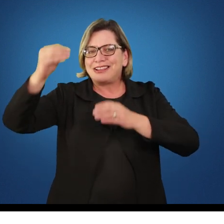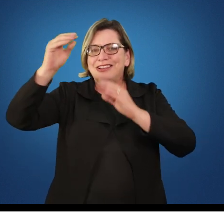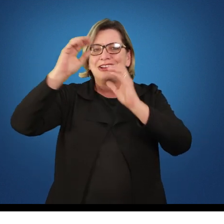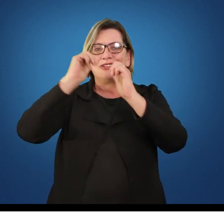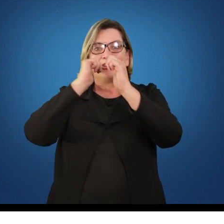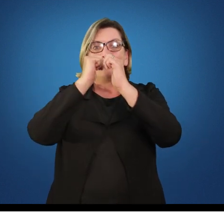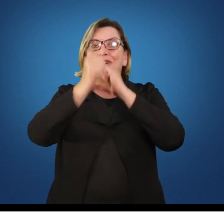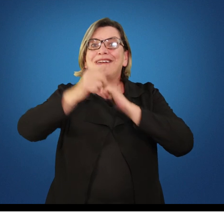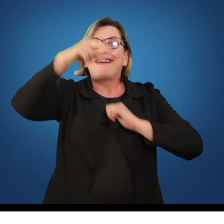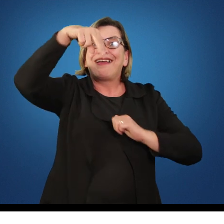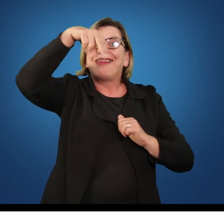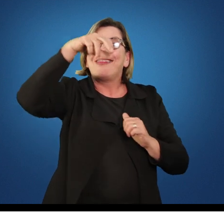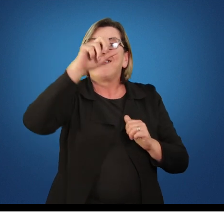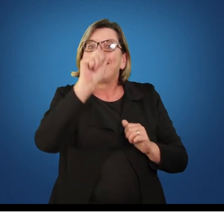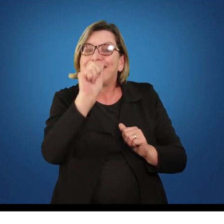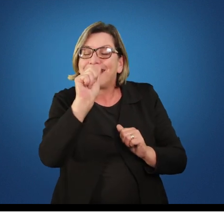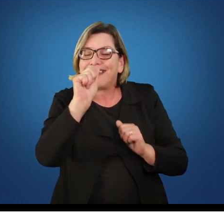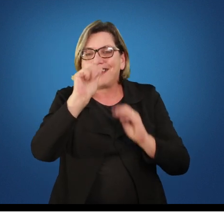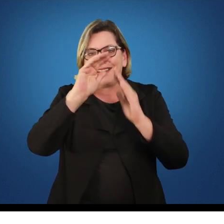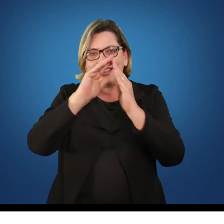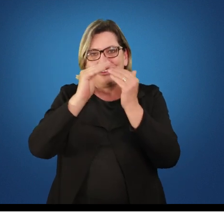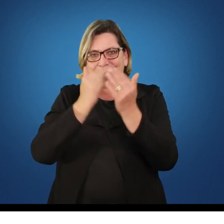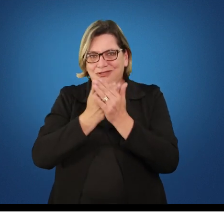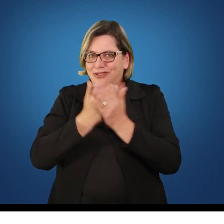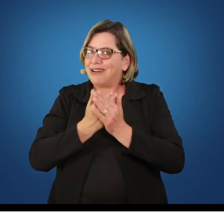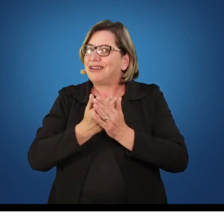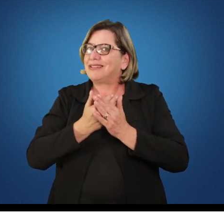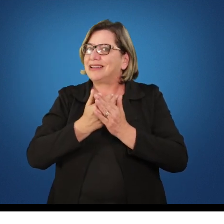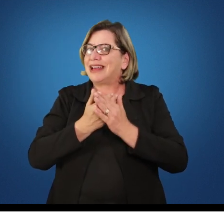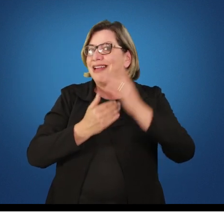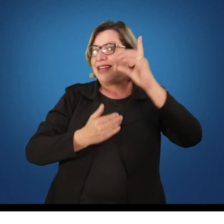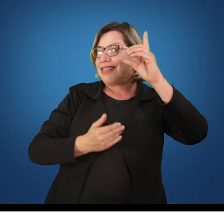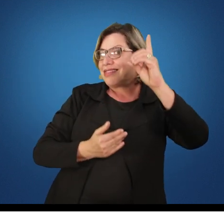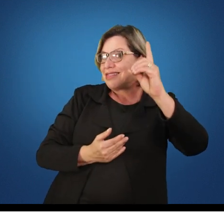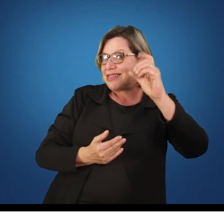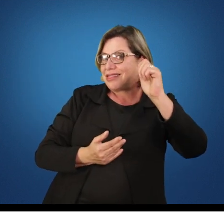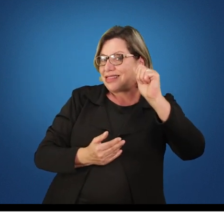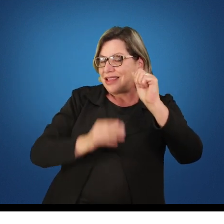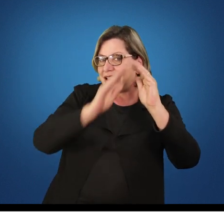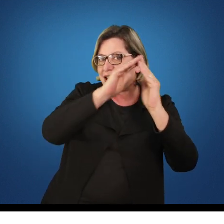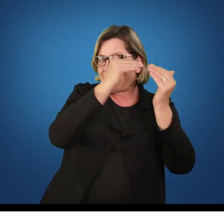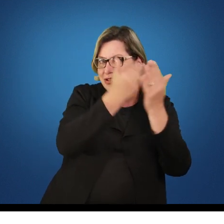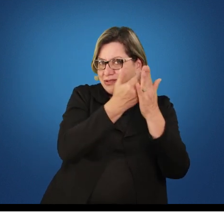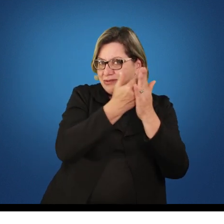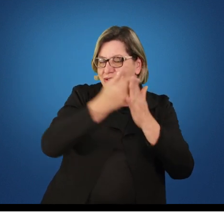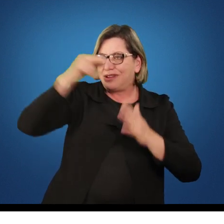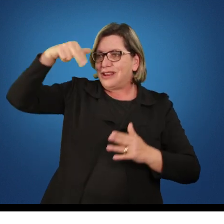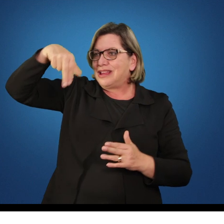Existe uma grande diferença, onde muitos professores fazem uma confusão e